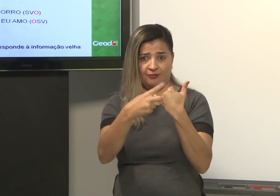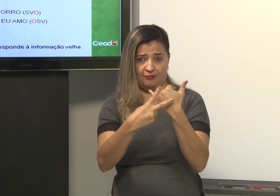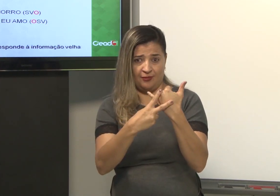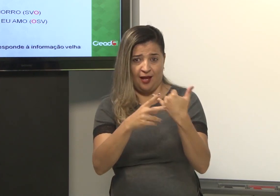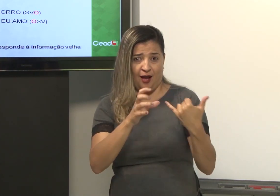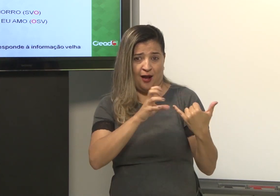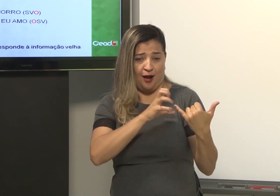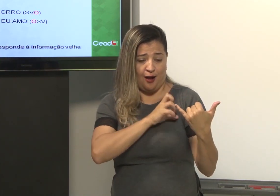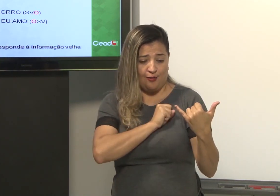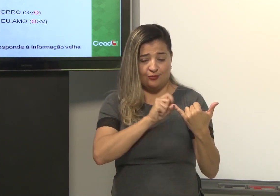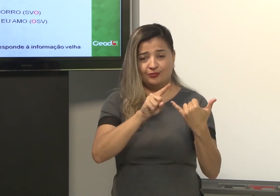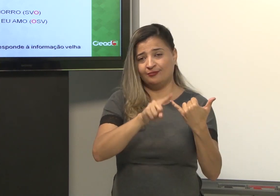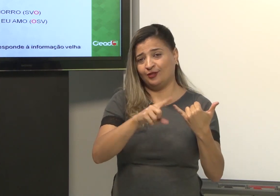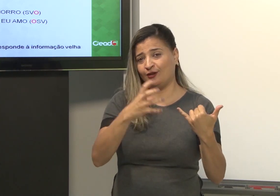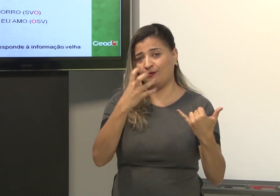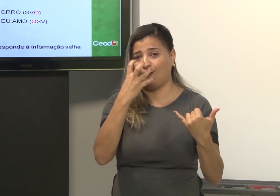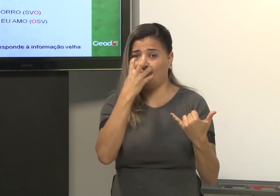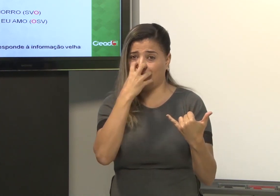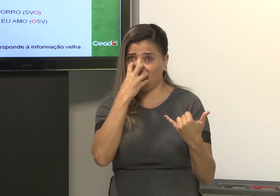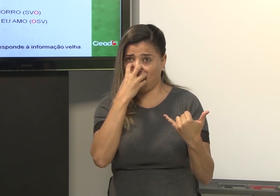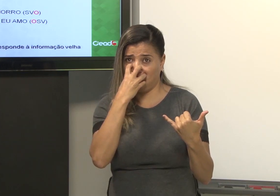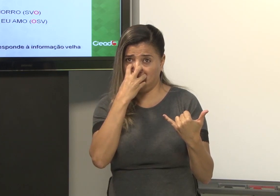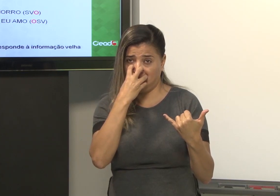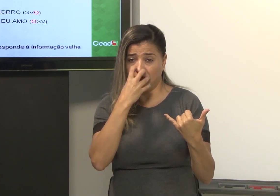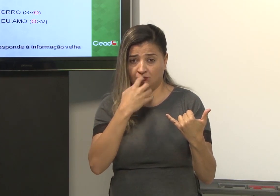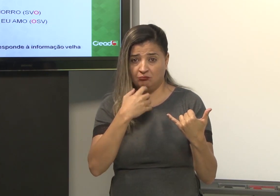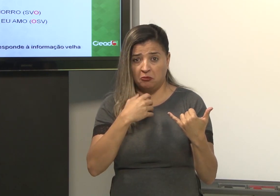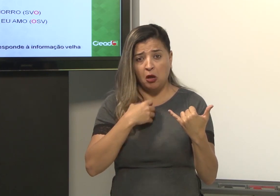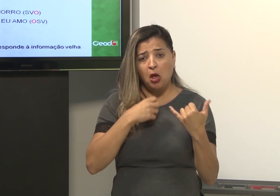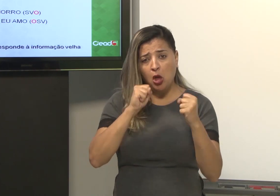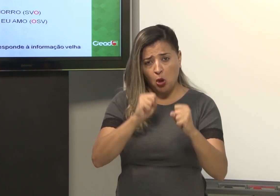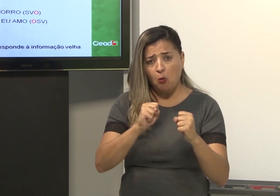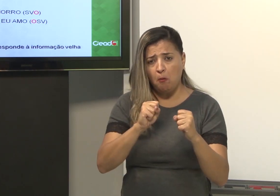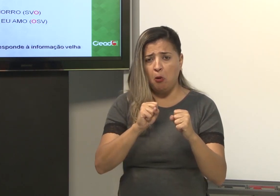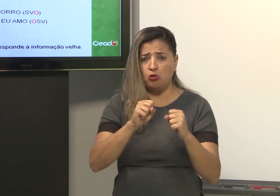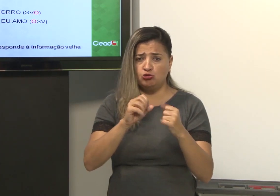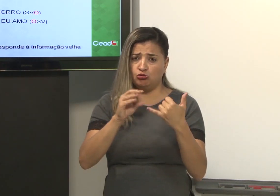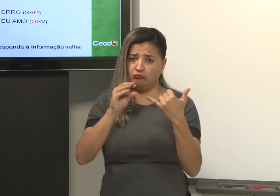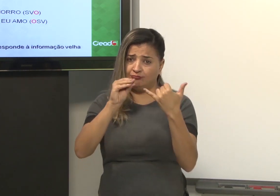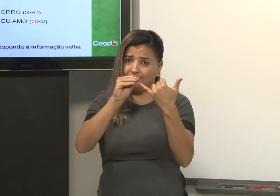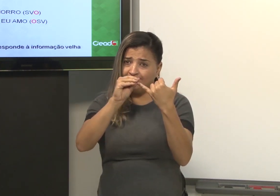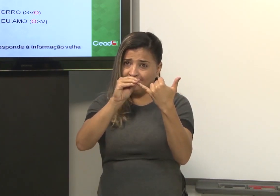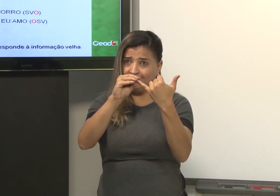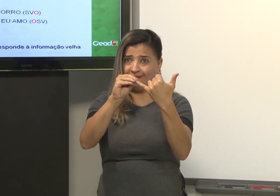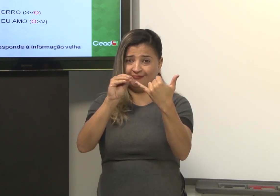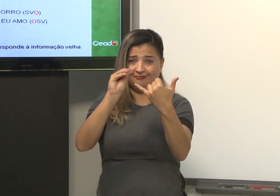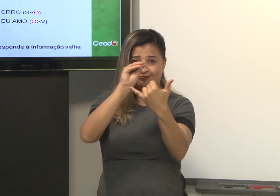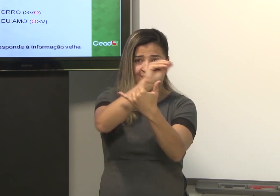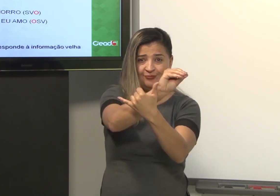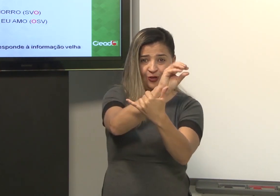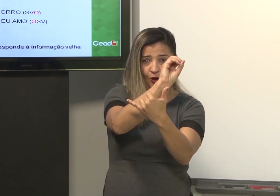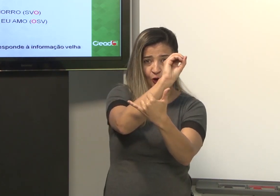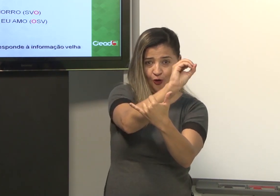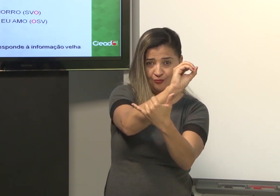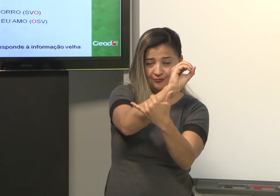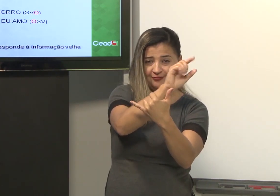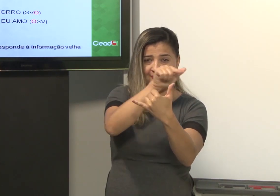verbo, amo, cachorro. Eu posso, por exemplo, trocar nesse sentido. Colocar o objeto